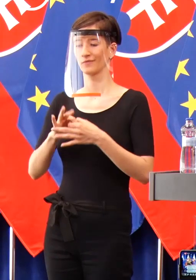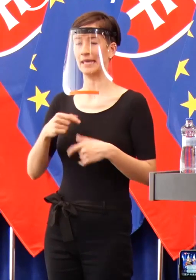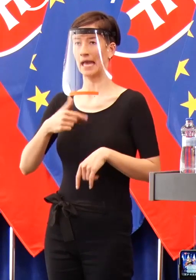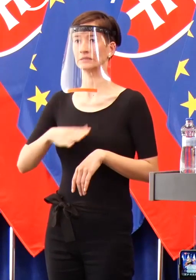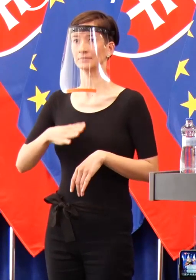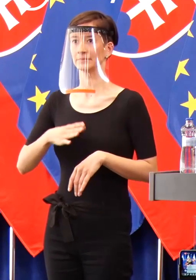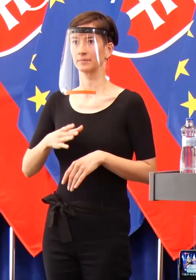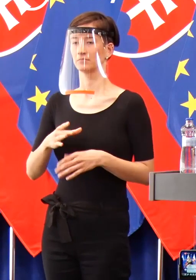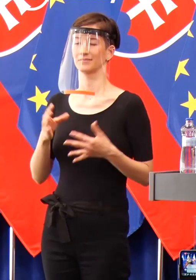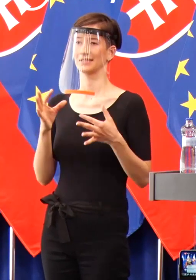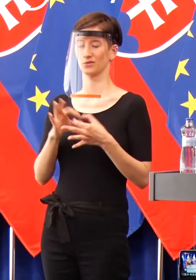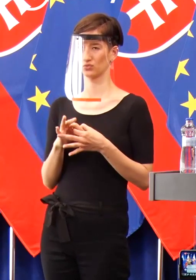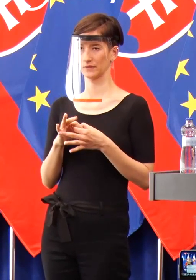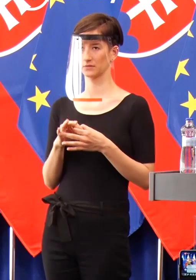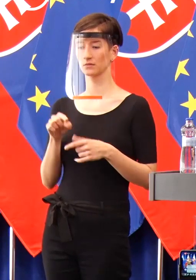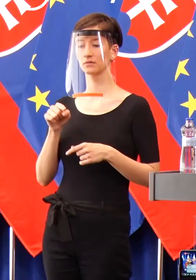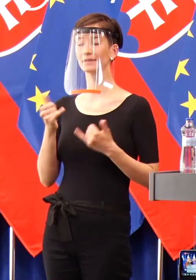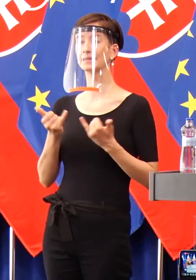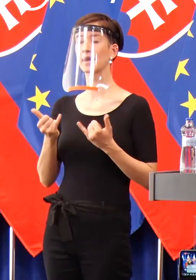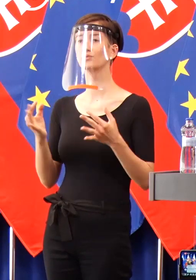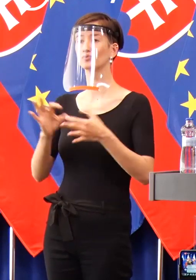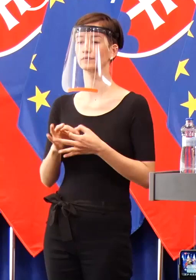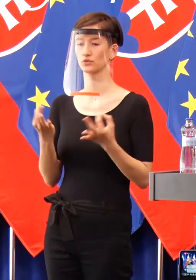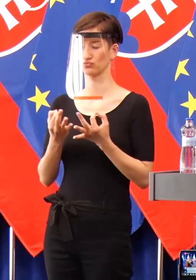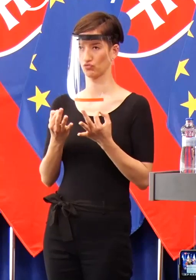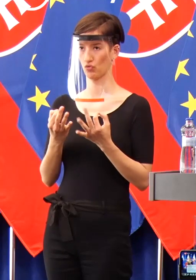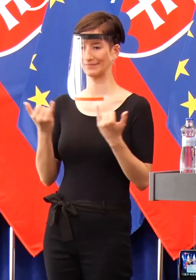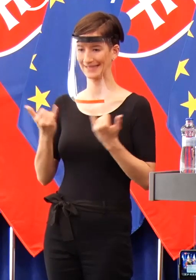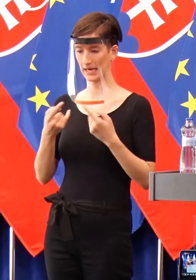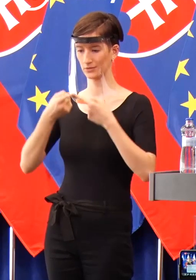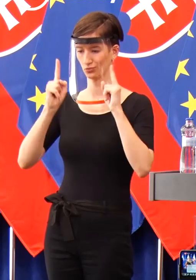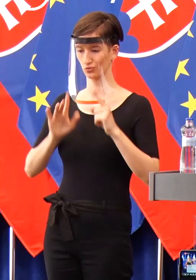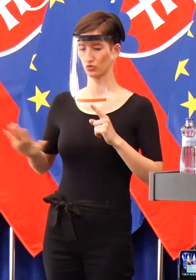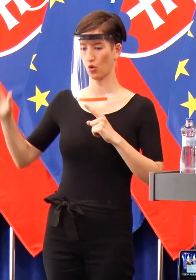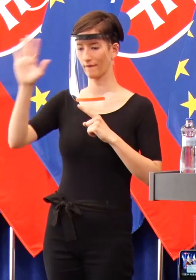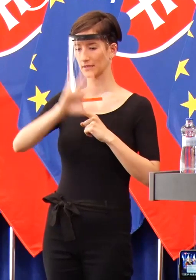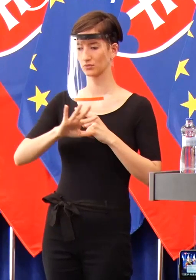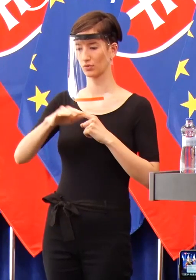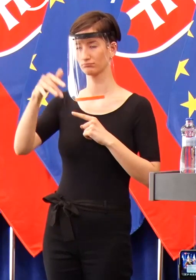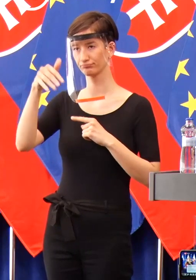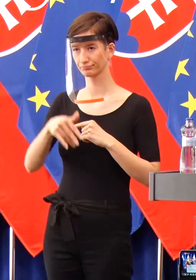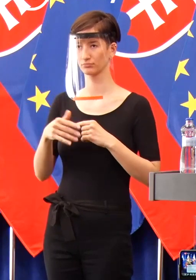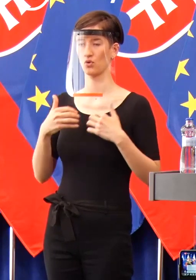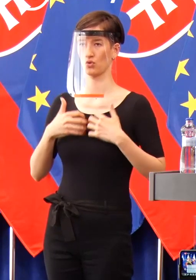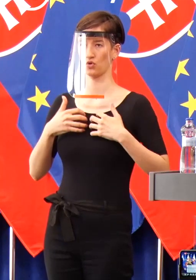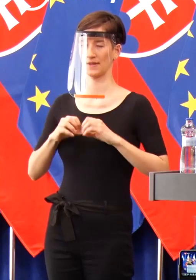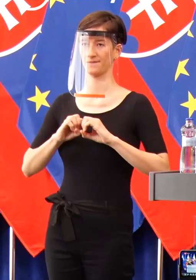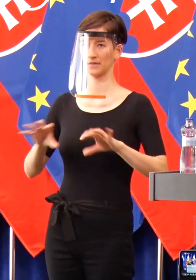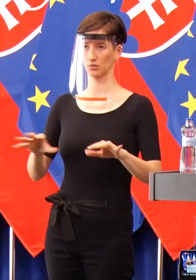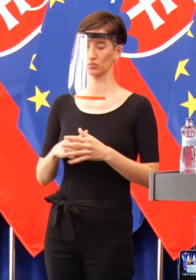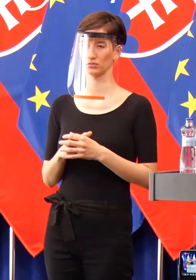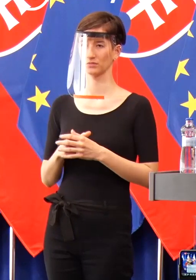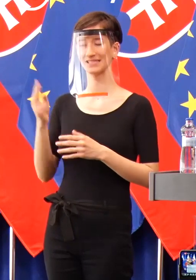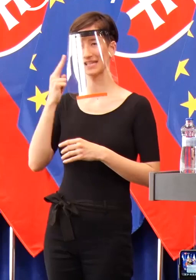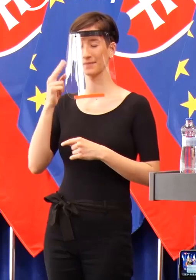je o vôle alebo schopnosti a síle toho neviditeľného nepriateľa, s ktorým bojujeme. Takže buďme prosím vás